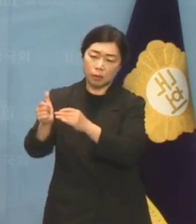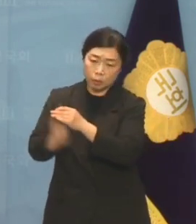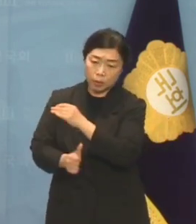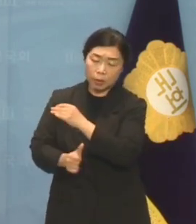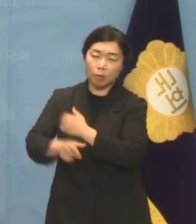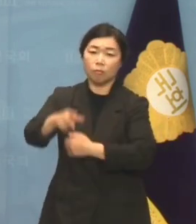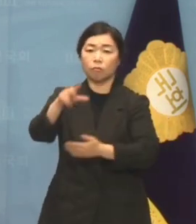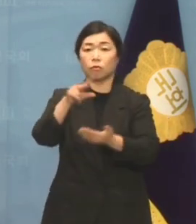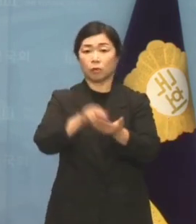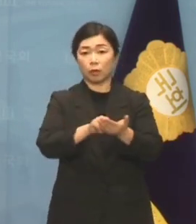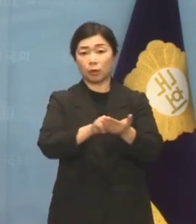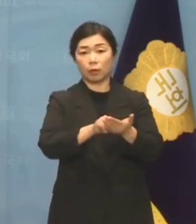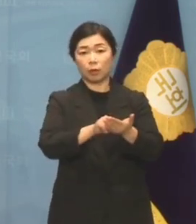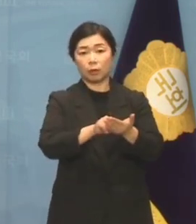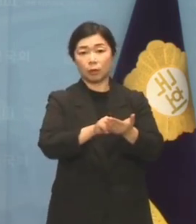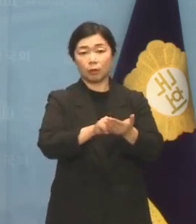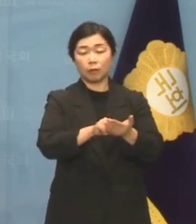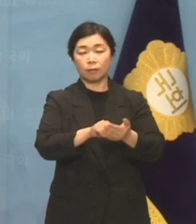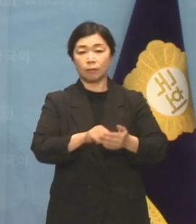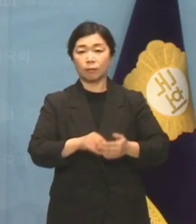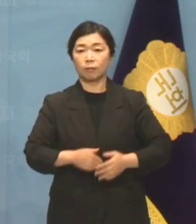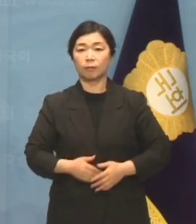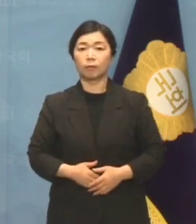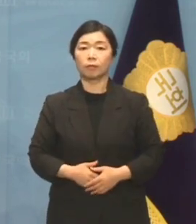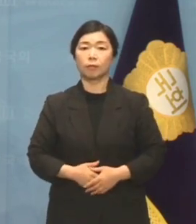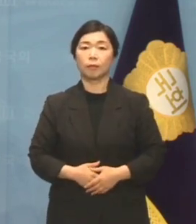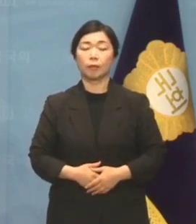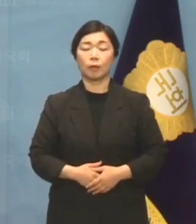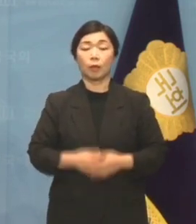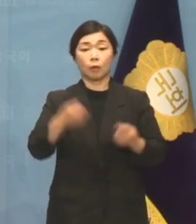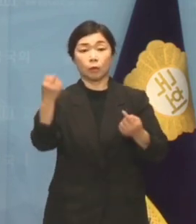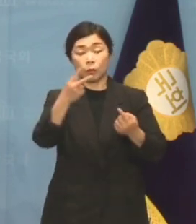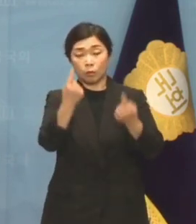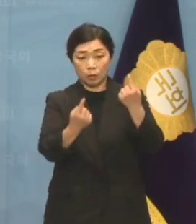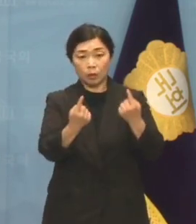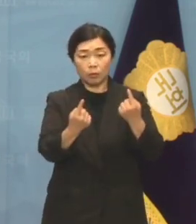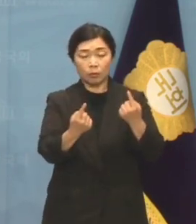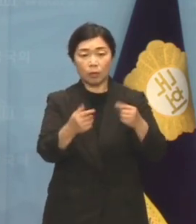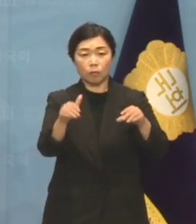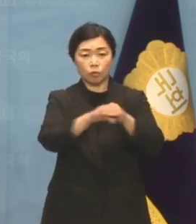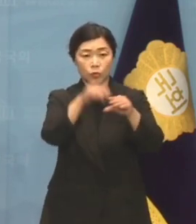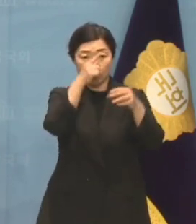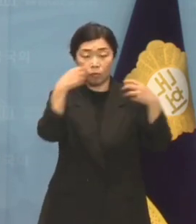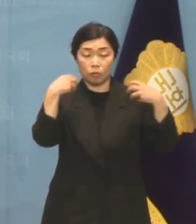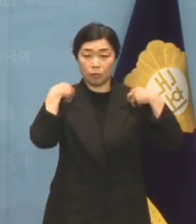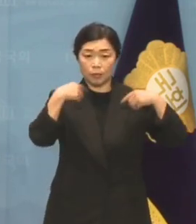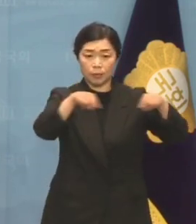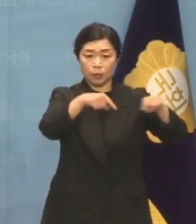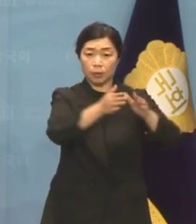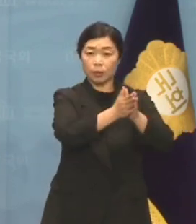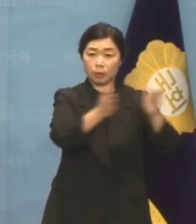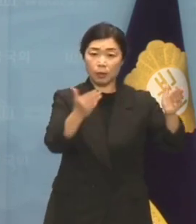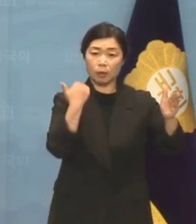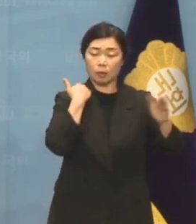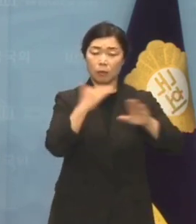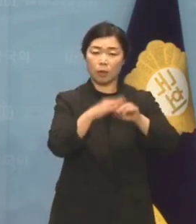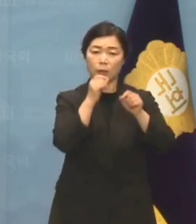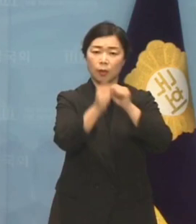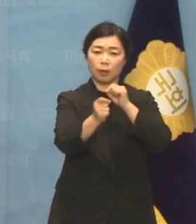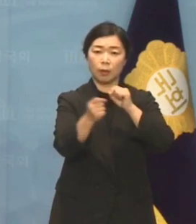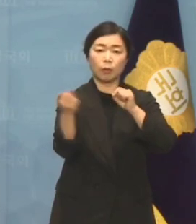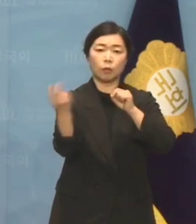내로남불로 점철되어 있습니다. 무엇보다 문재인 정권에서 시작된 전세사기,